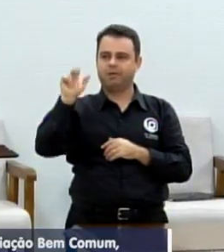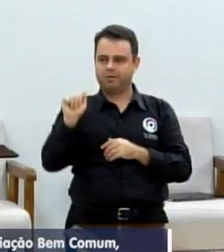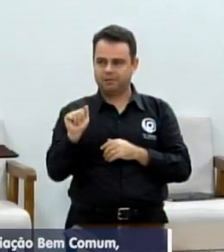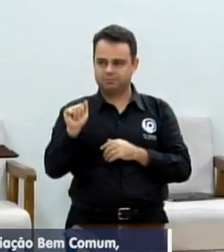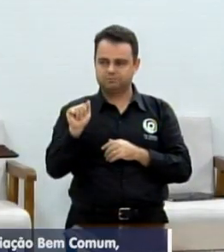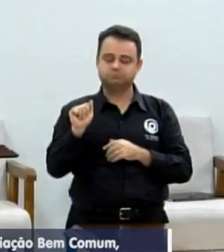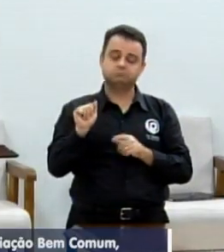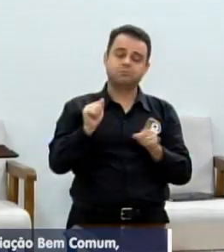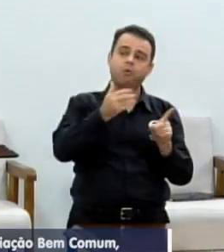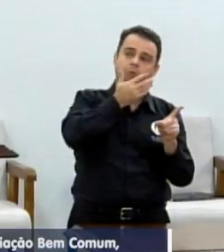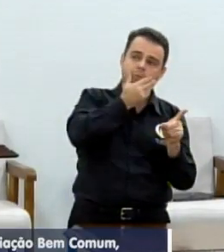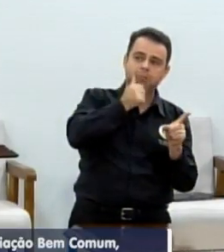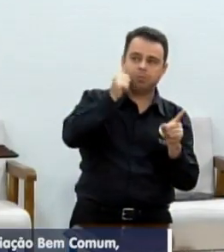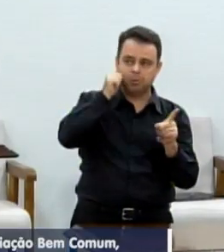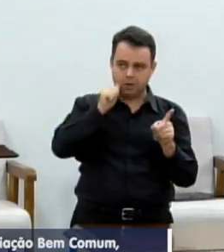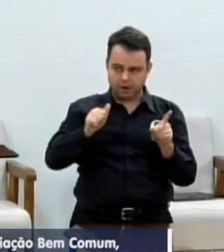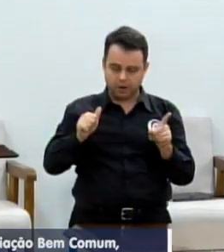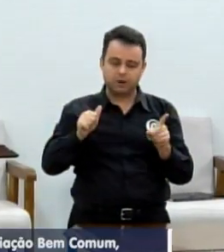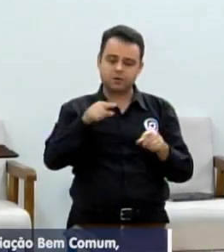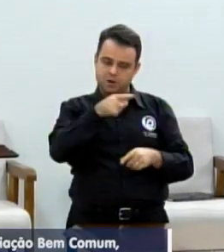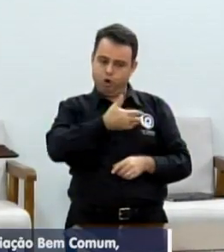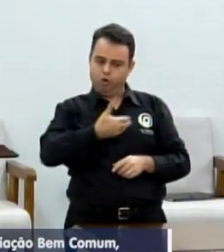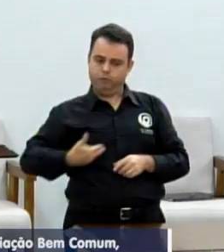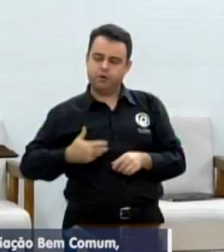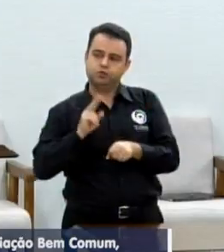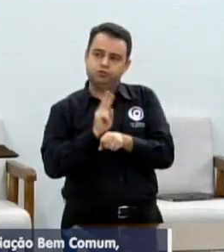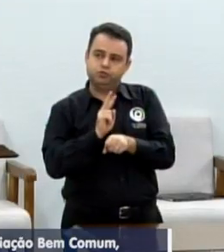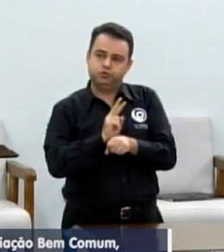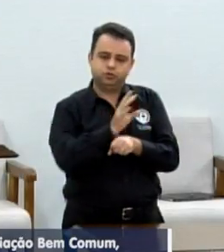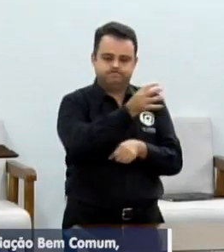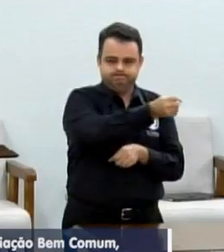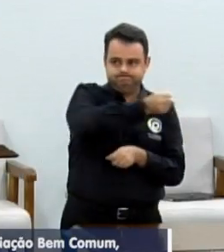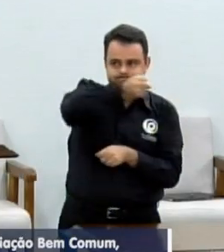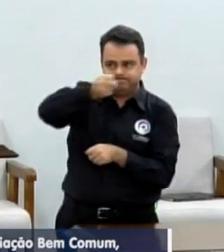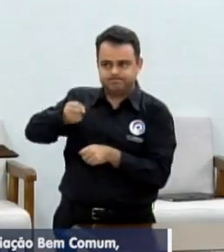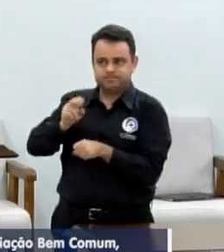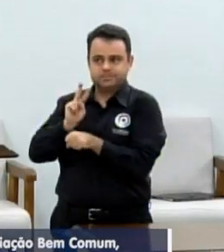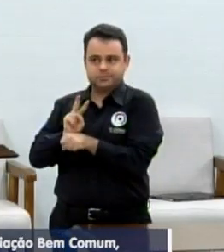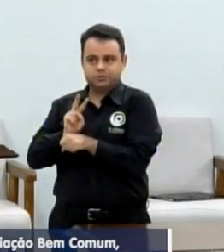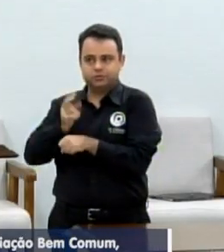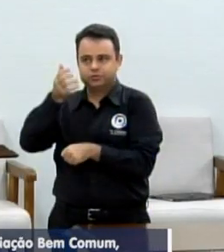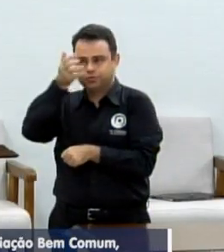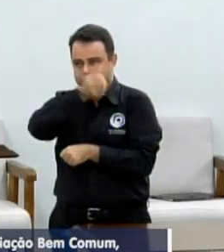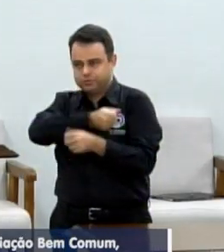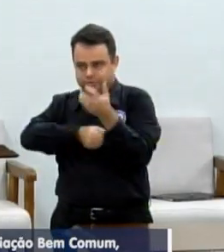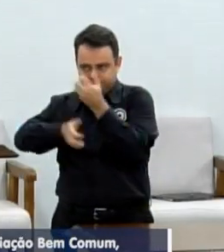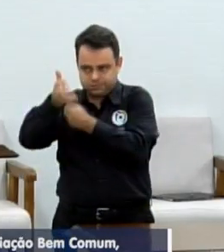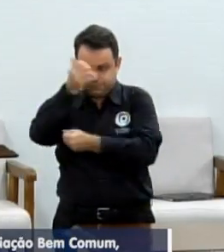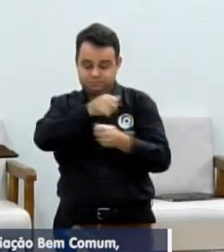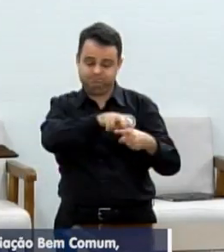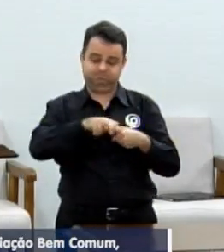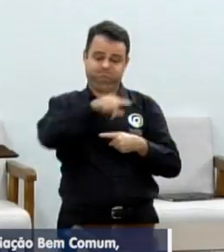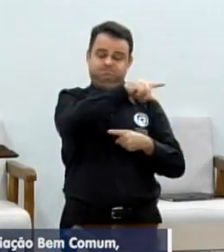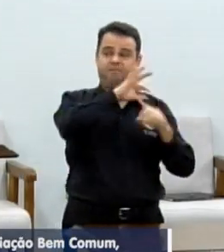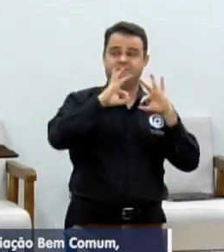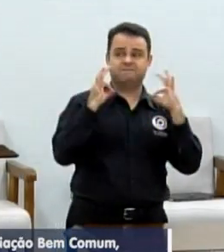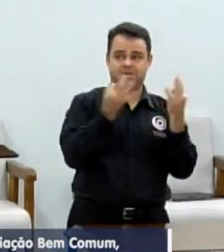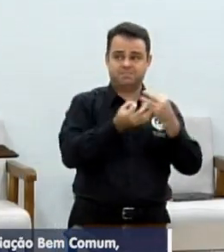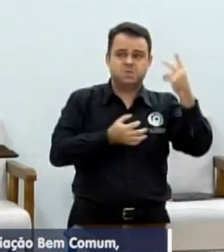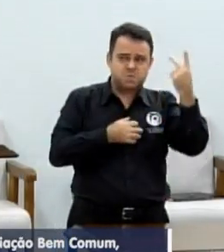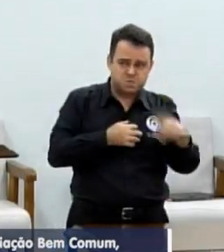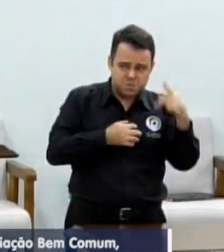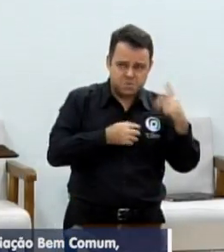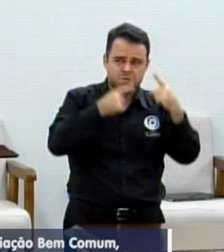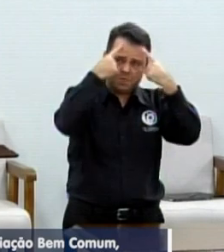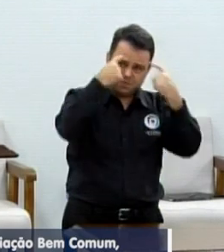protetiva, fazendo a reinserção dessas pessoas, conscientizando-os, essas pessoas, dos